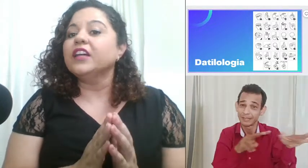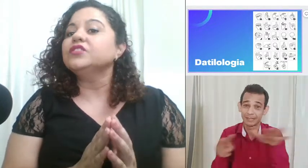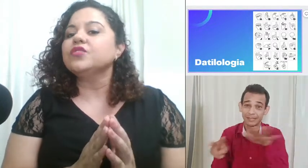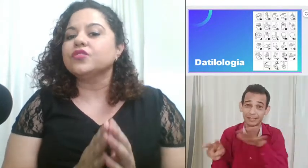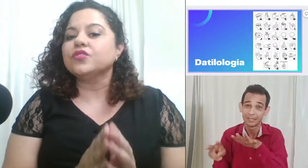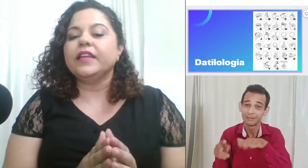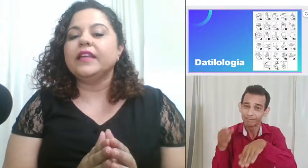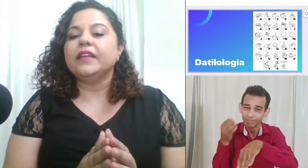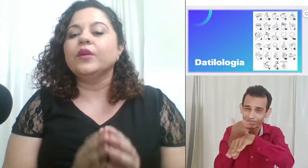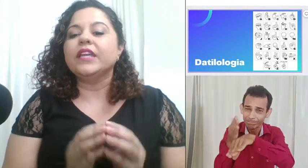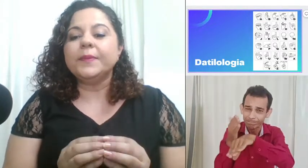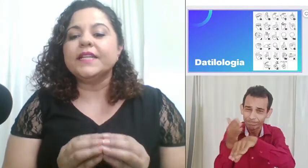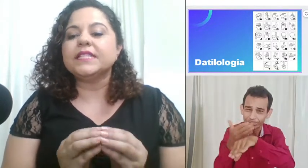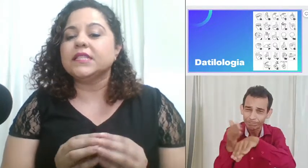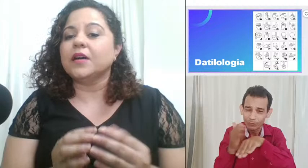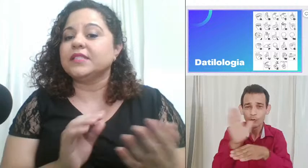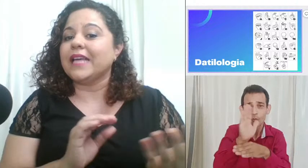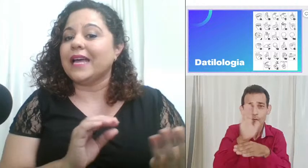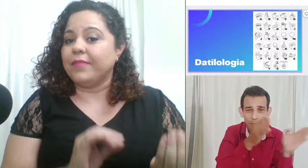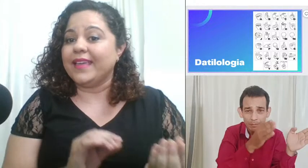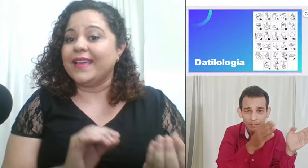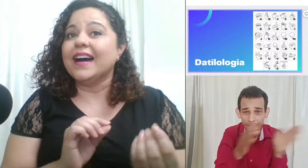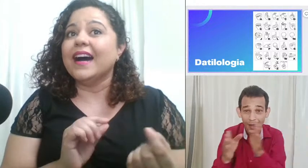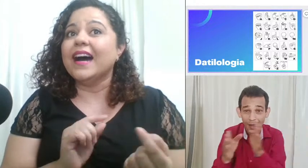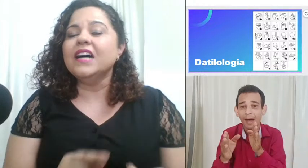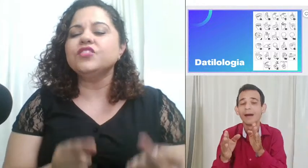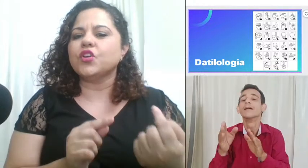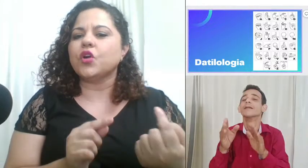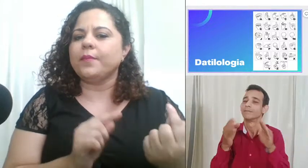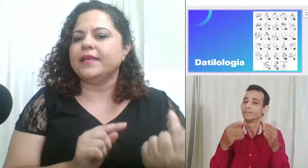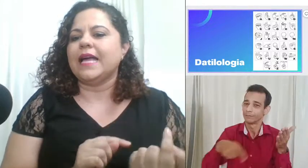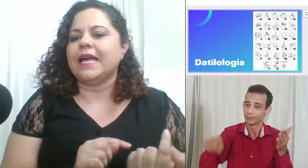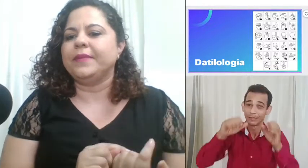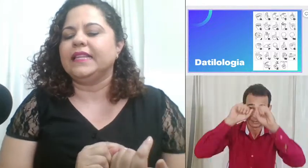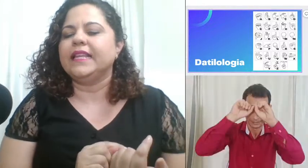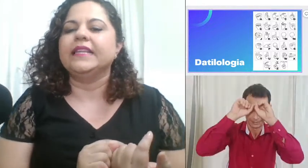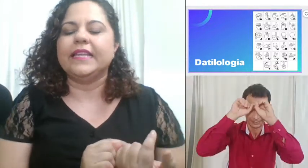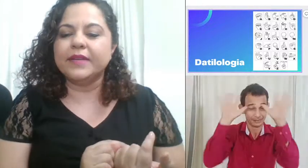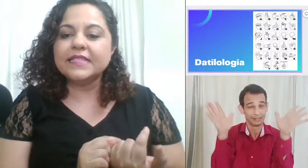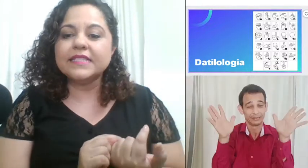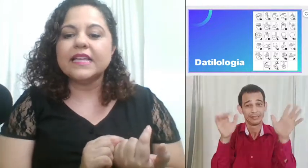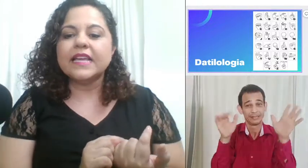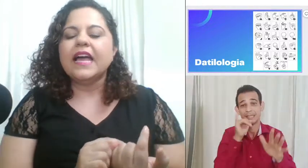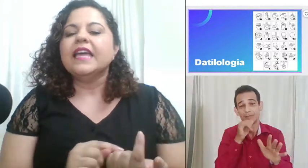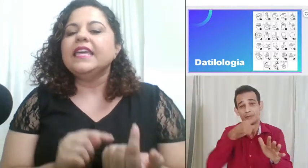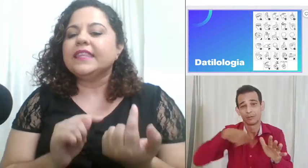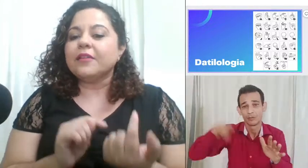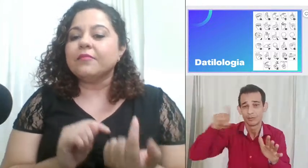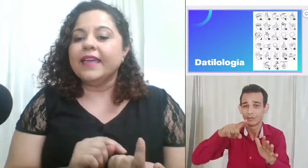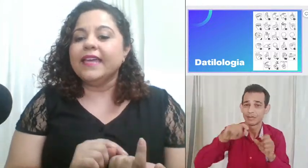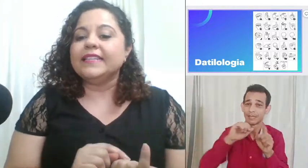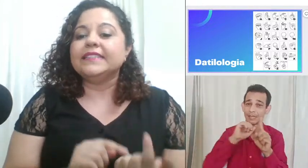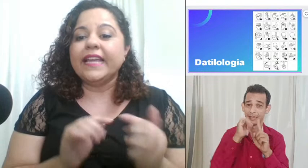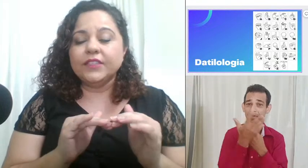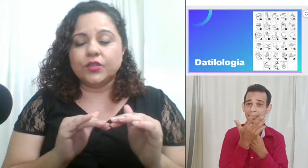sobre o que precisamos saber antes de começar a aprender Libras e também, dentro